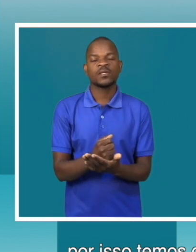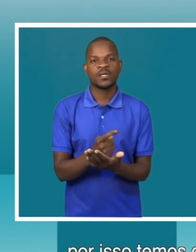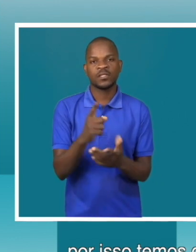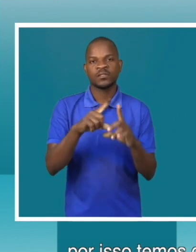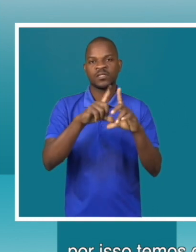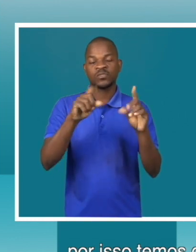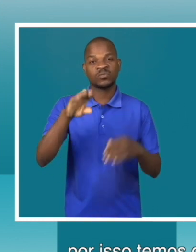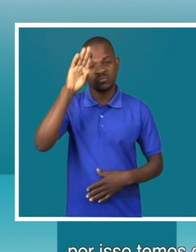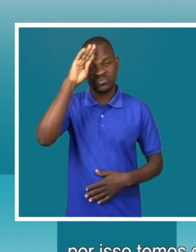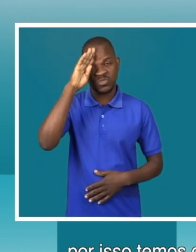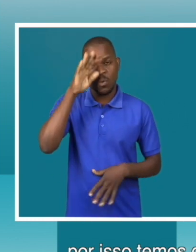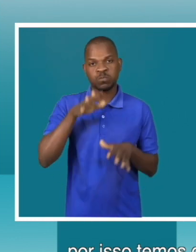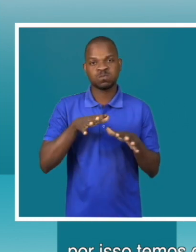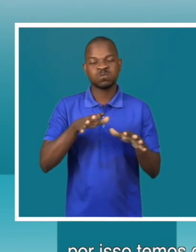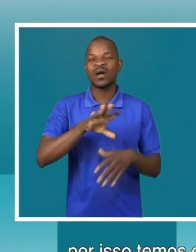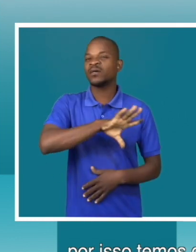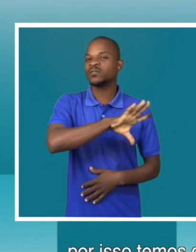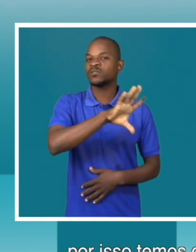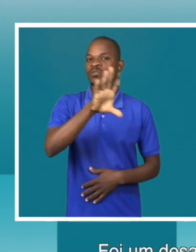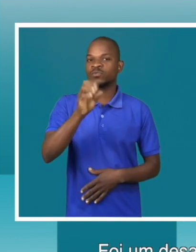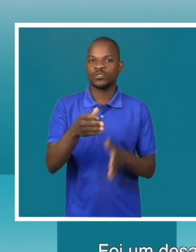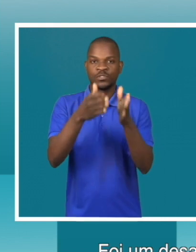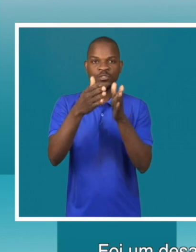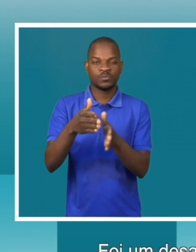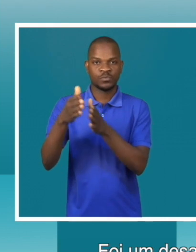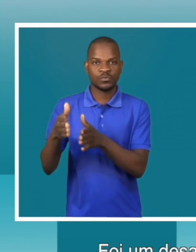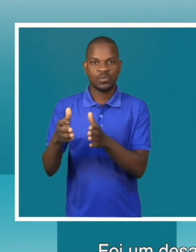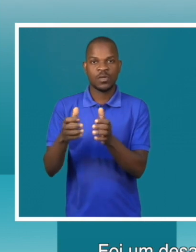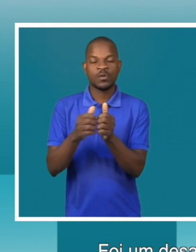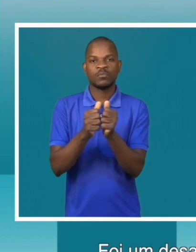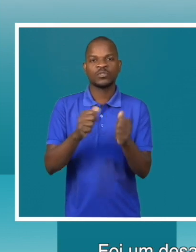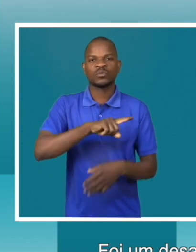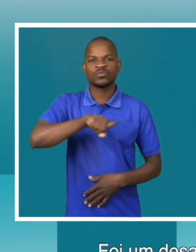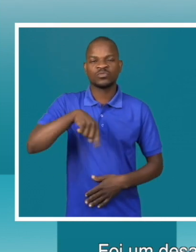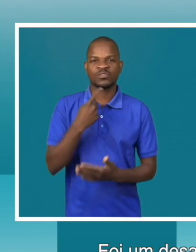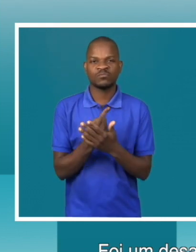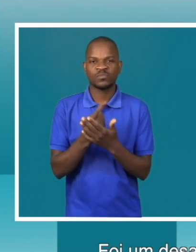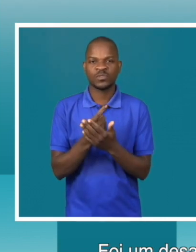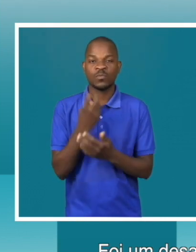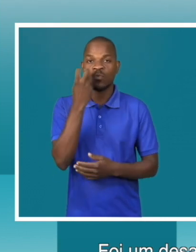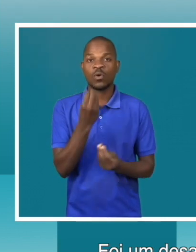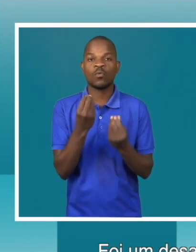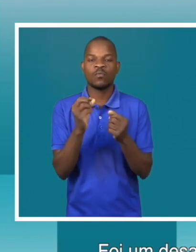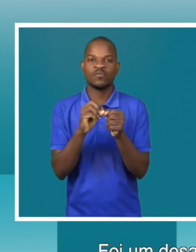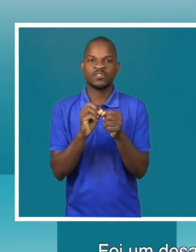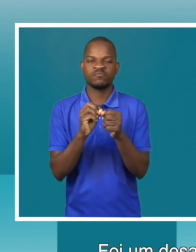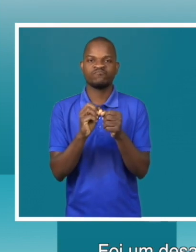setores da nossa população. Foi um desafio, mas nós abraçamos esse